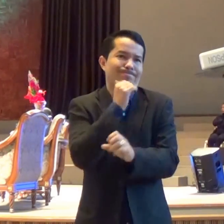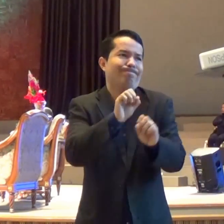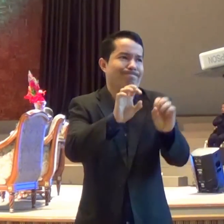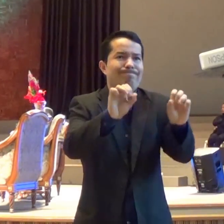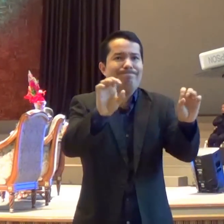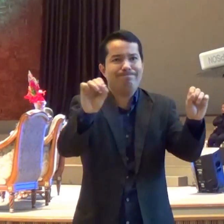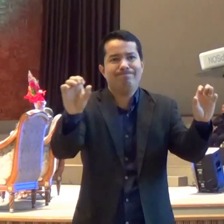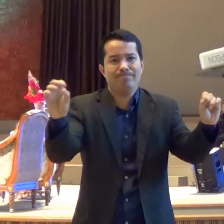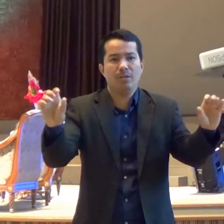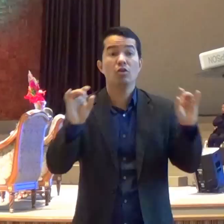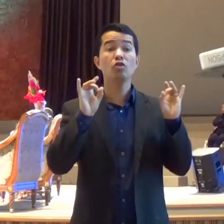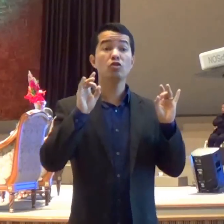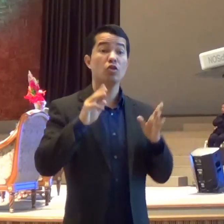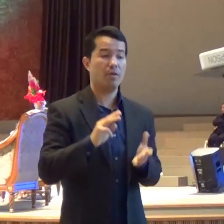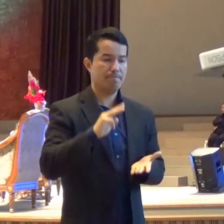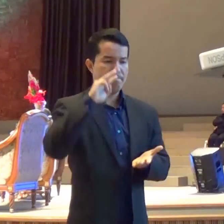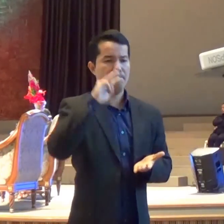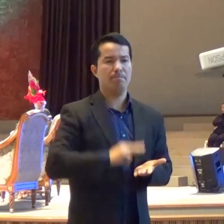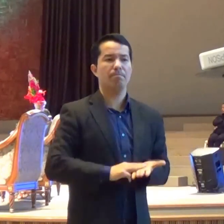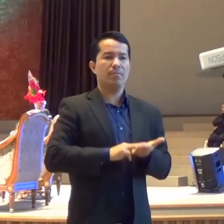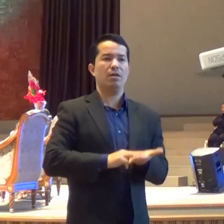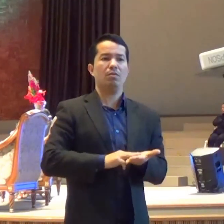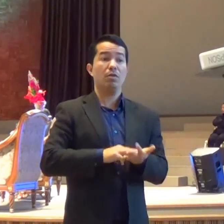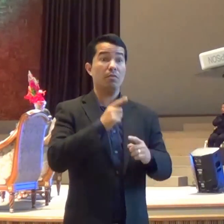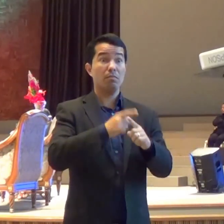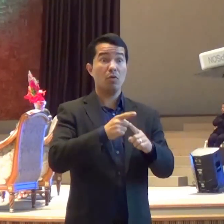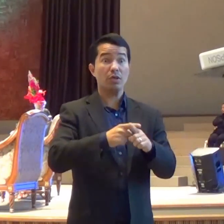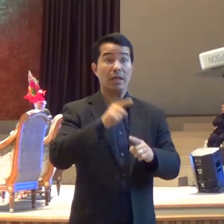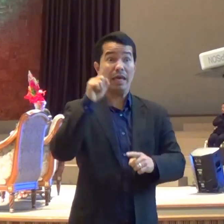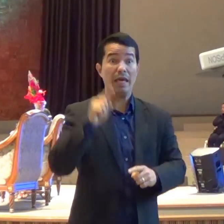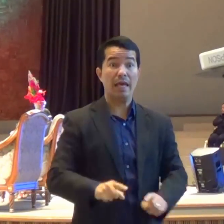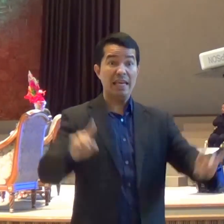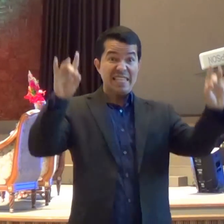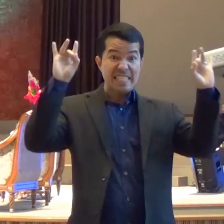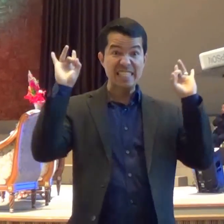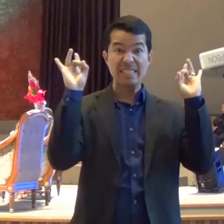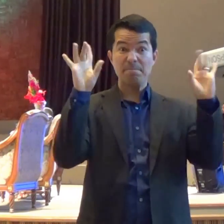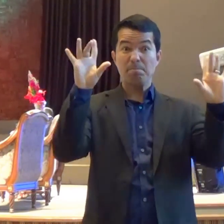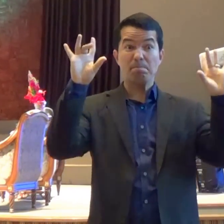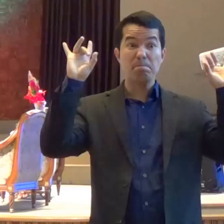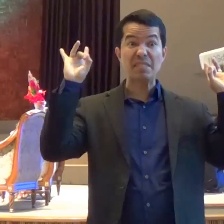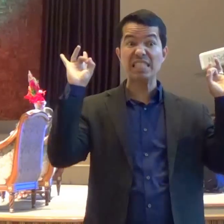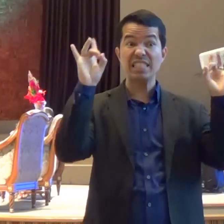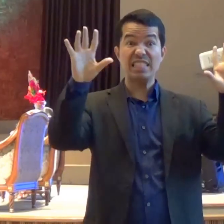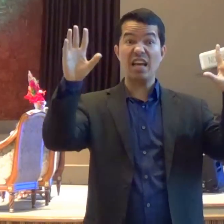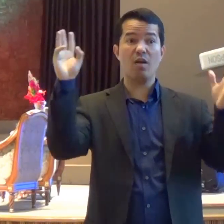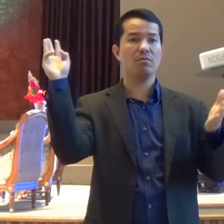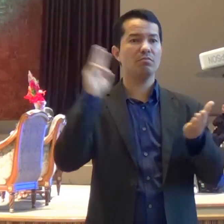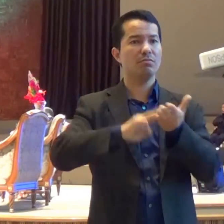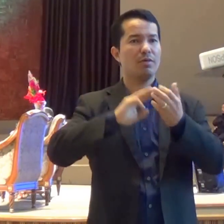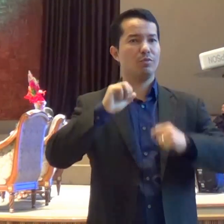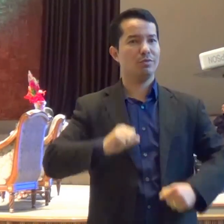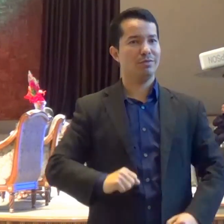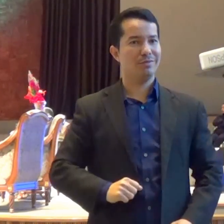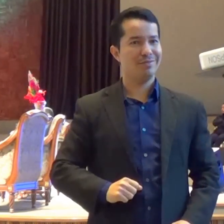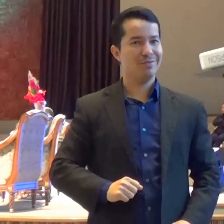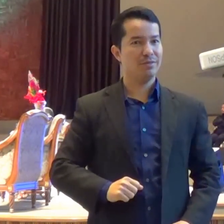agora Esse é Um privilégio Exclusivo Daqueles Que já